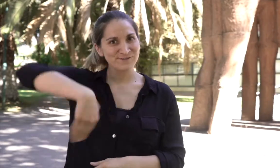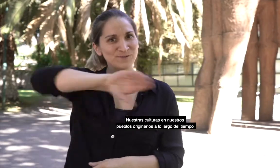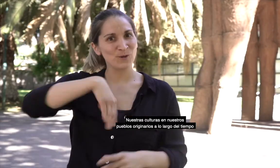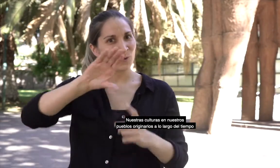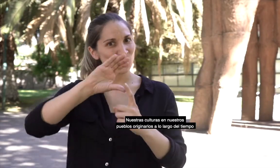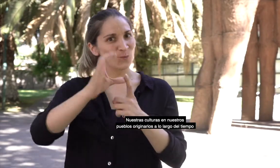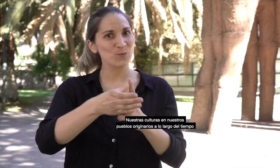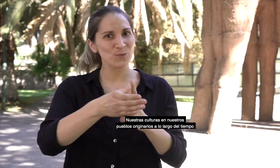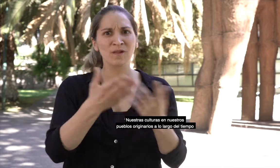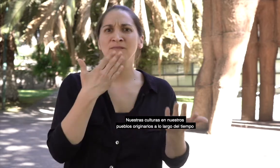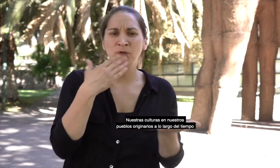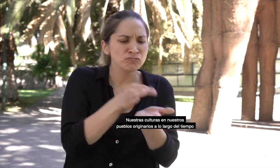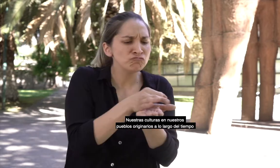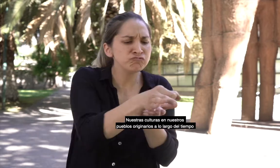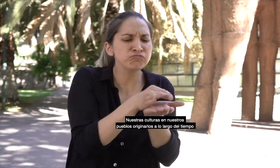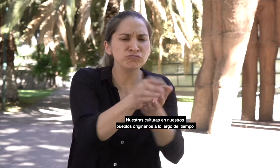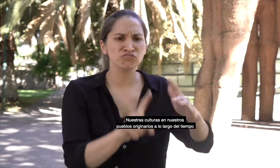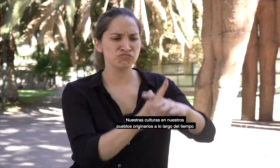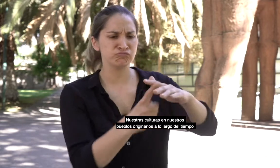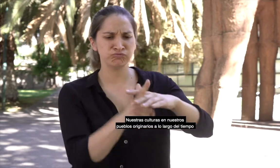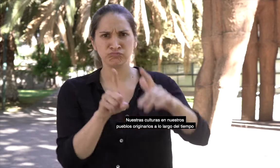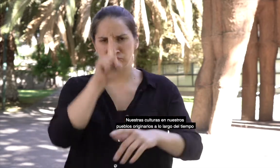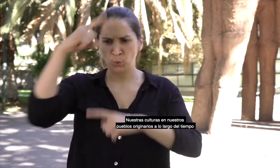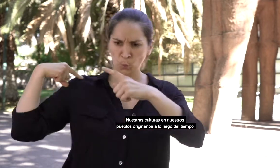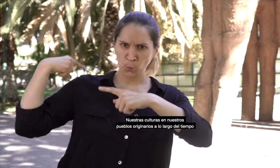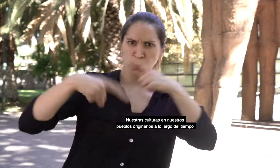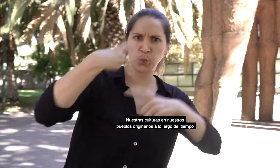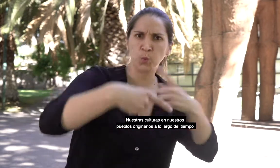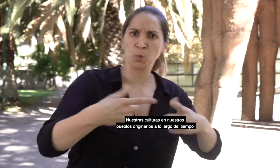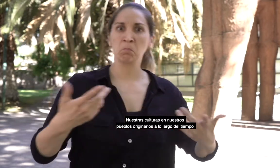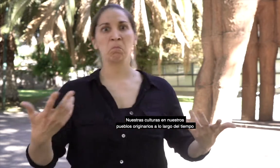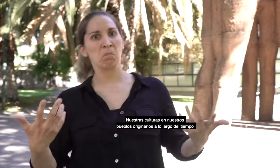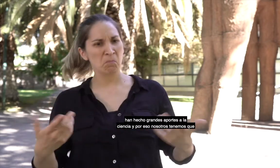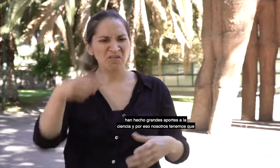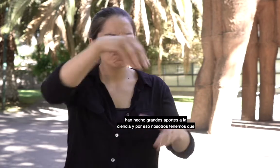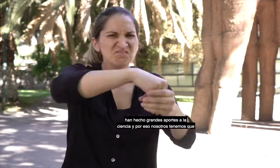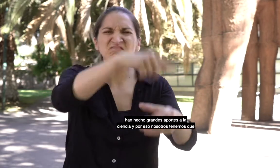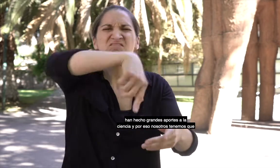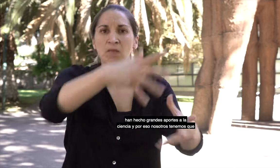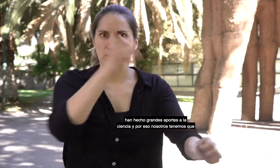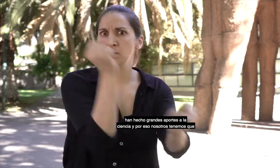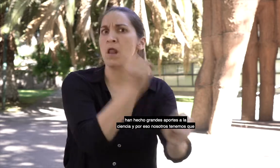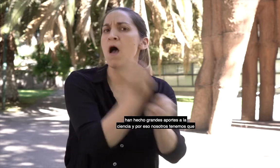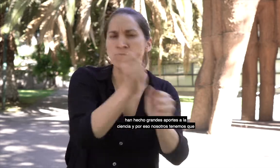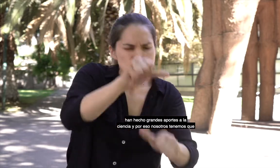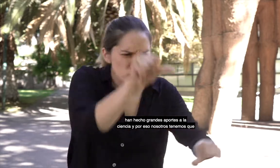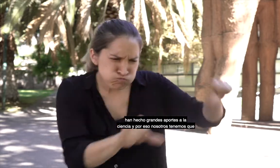Nuestras culturas y nuestros pueblos originarios, a lo largo del tiempo, han hecho grandes aportes a la ciencia.